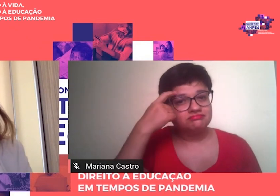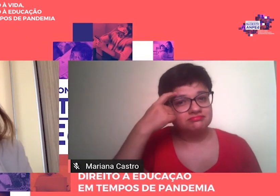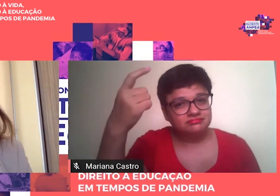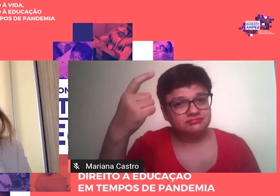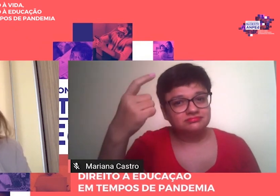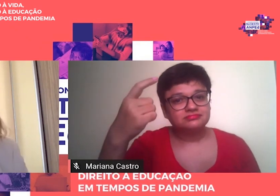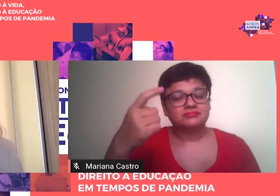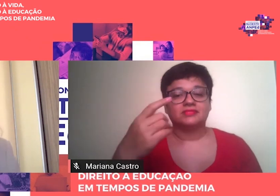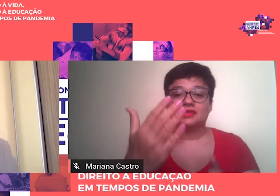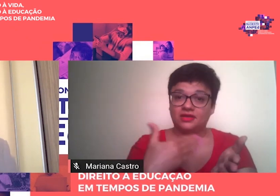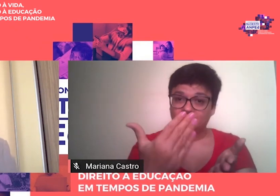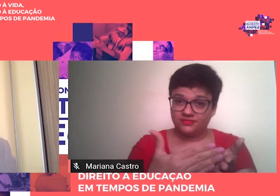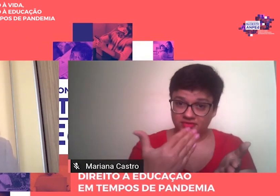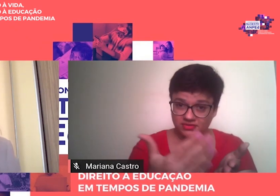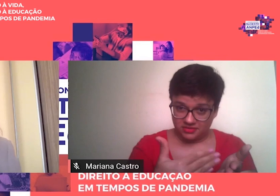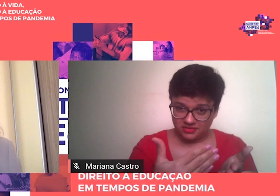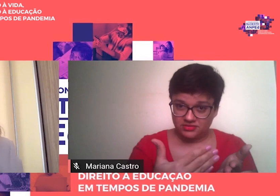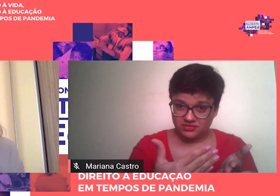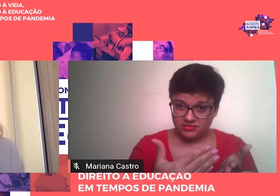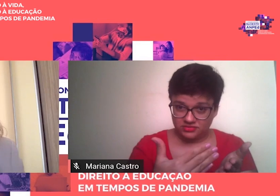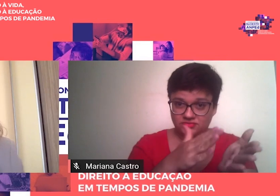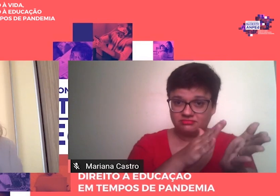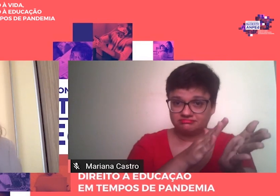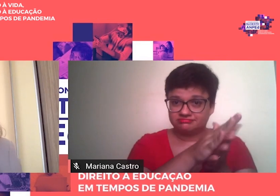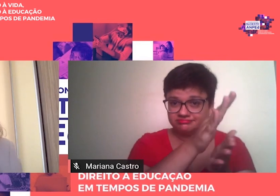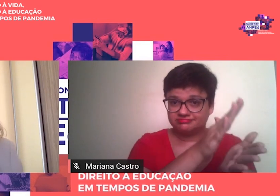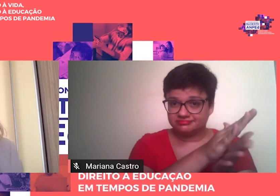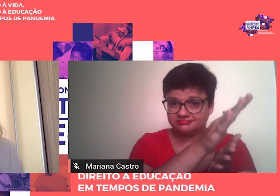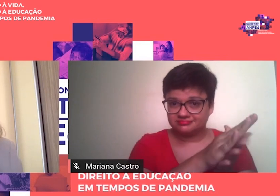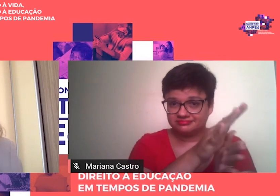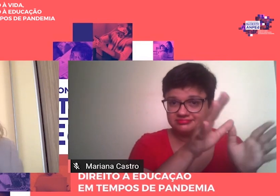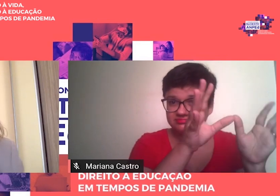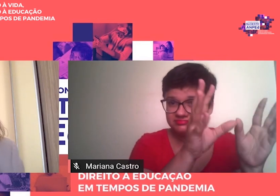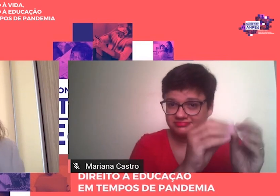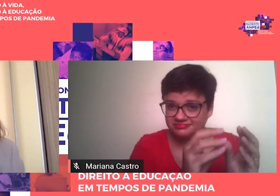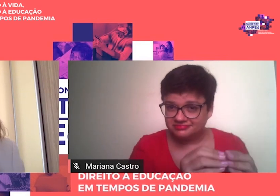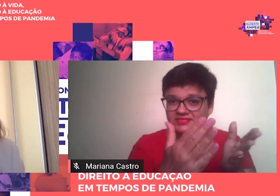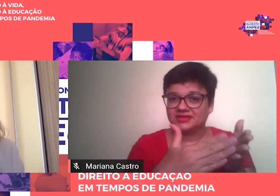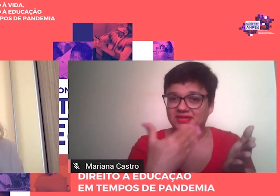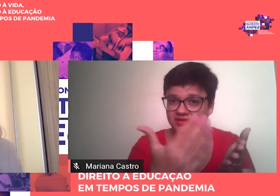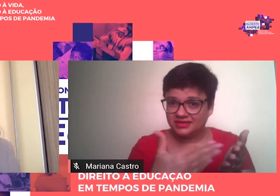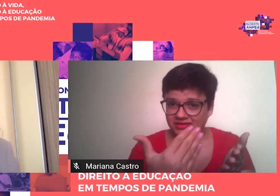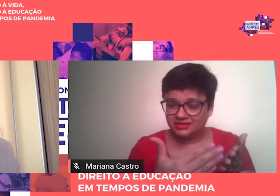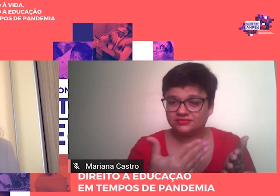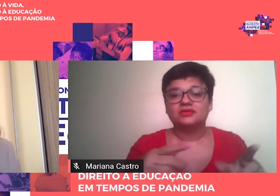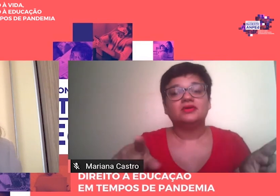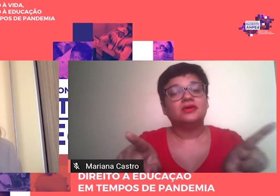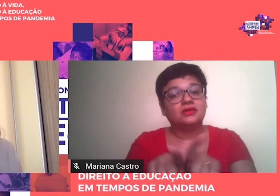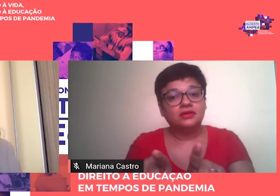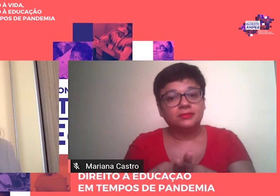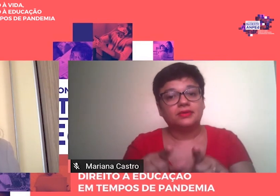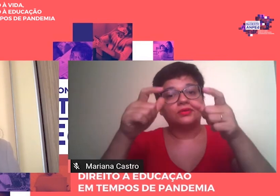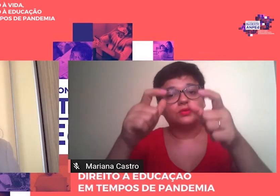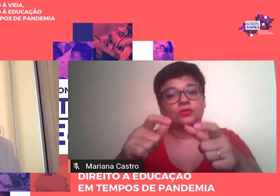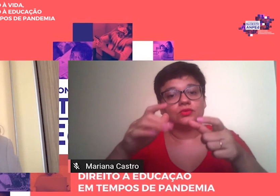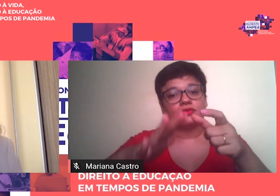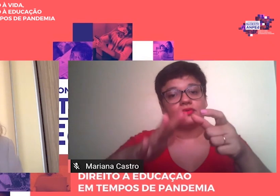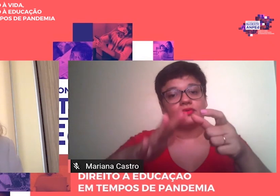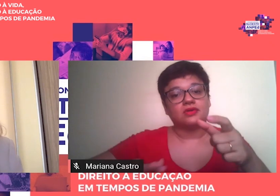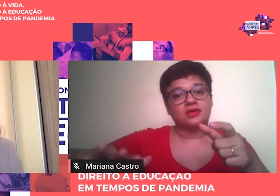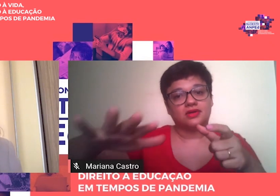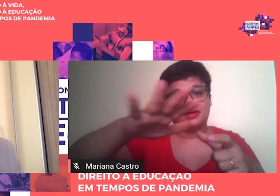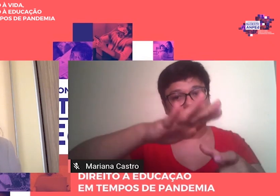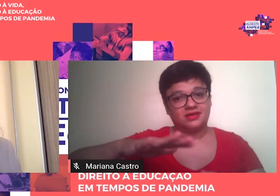Da revista em si Das resenhas educativas Construirmos Dentro dos nossos eventos Um espaço Para a